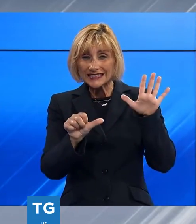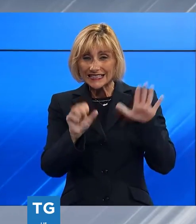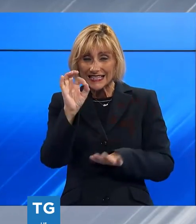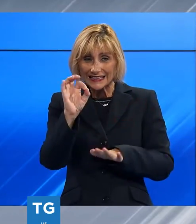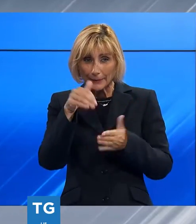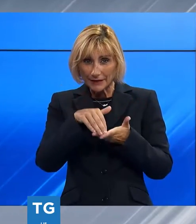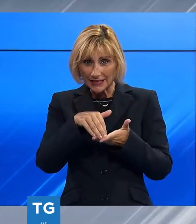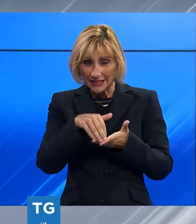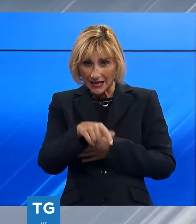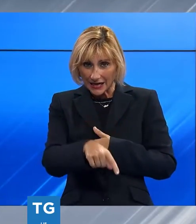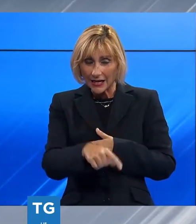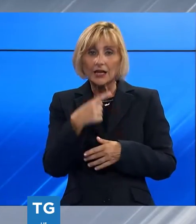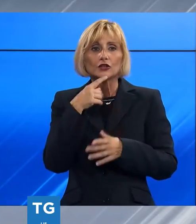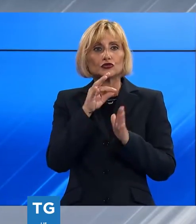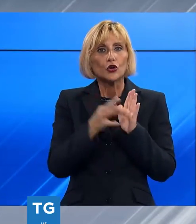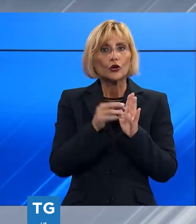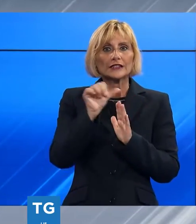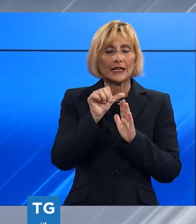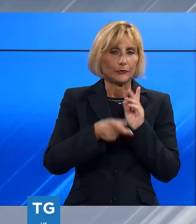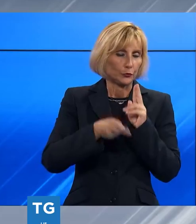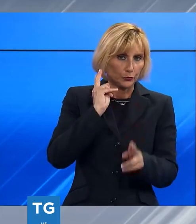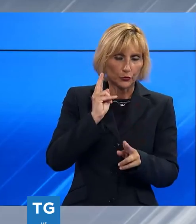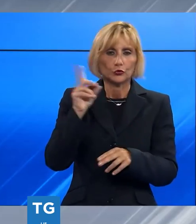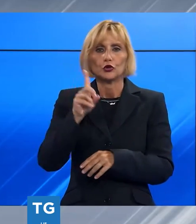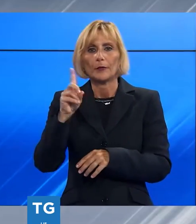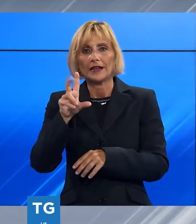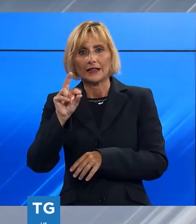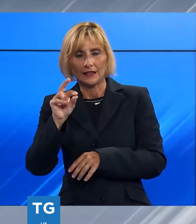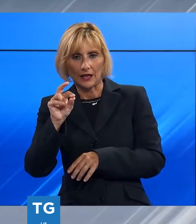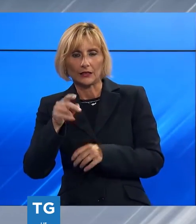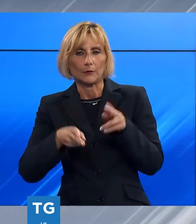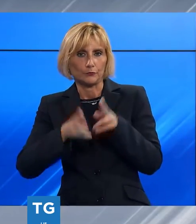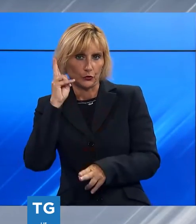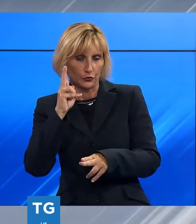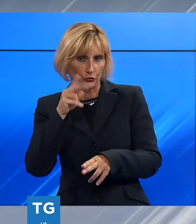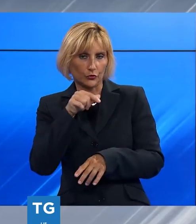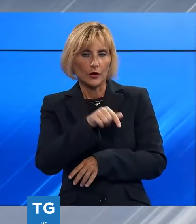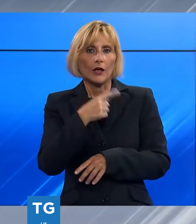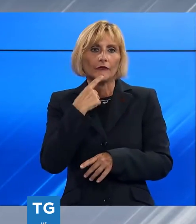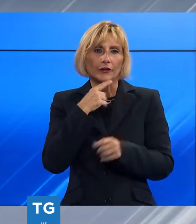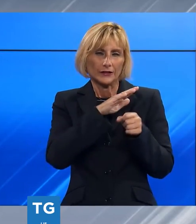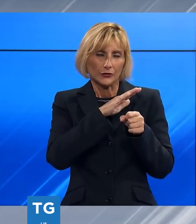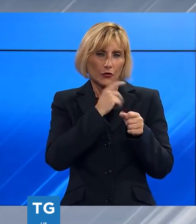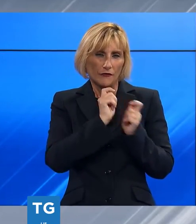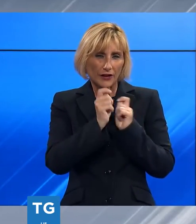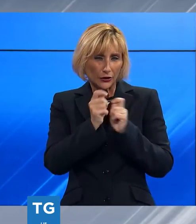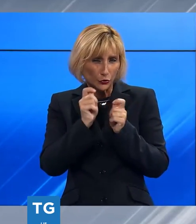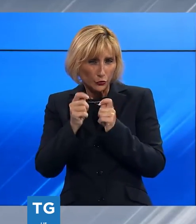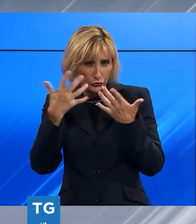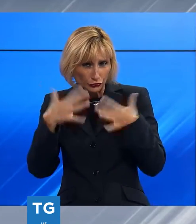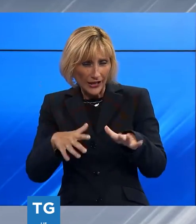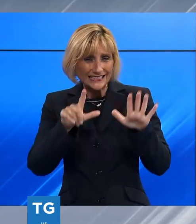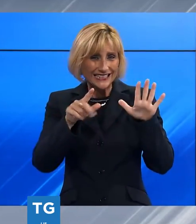I giorni più affollati saranno sabato 29 e domenica 30 ottobre, per i quali sono già stati staccati rispettivamente